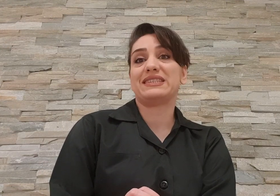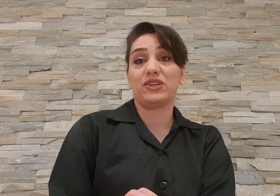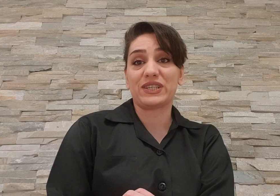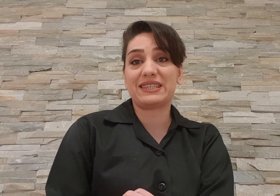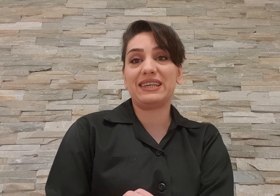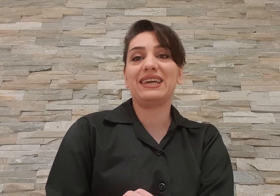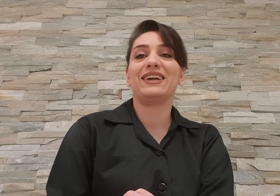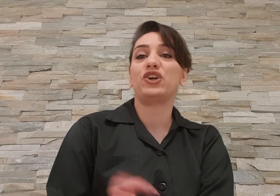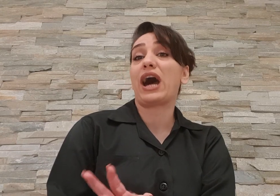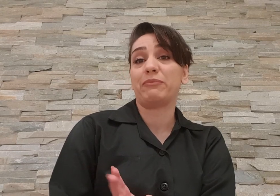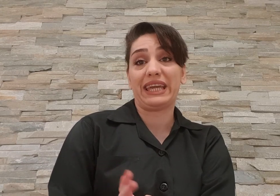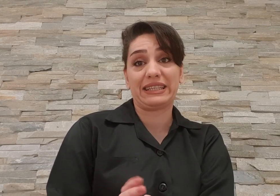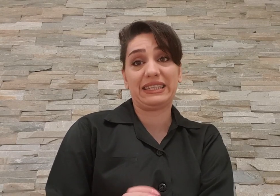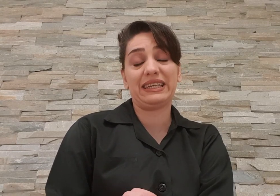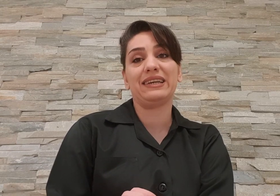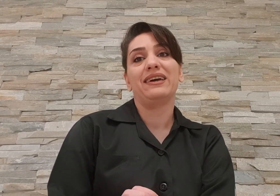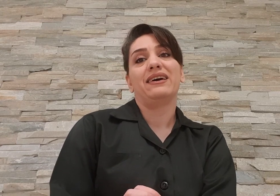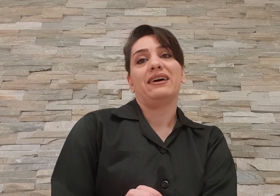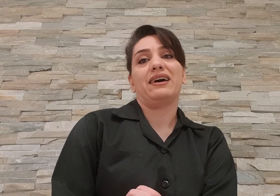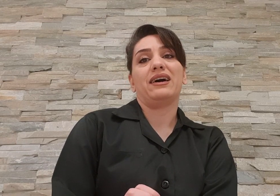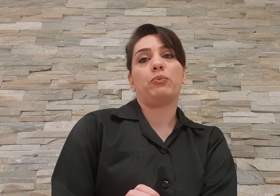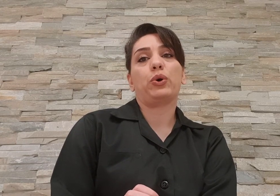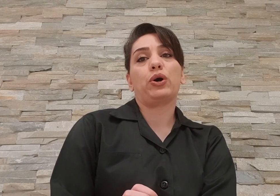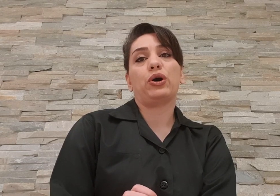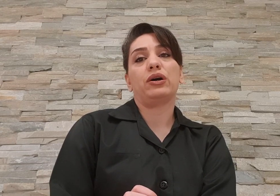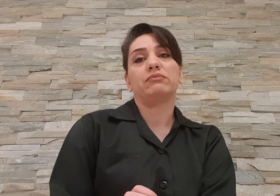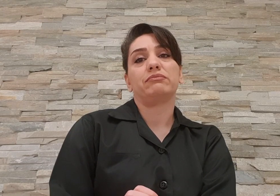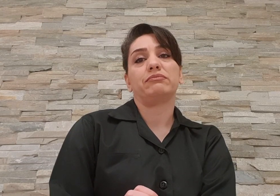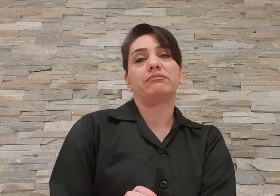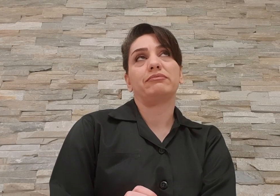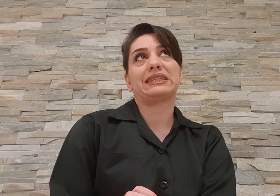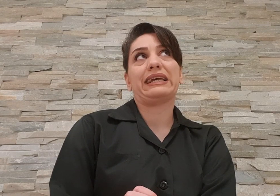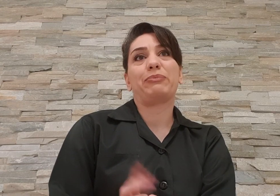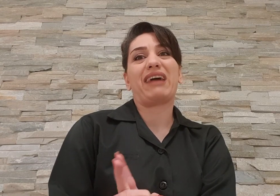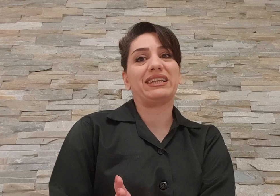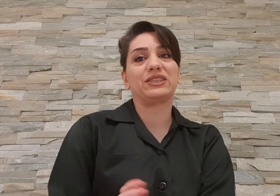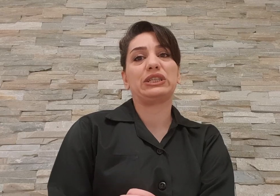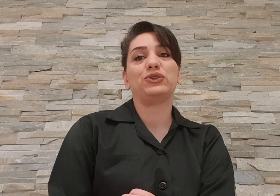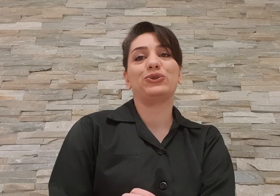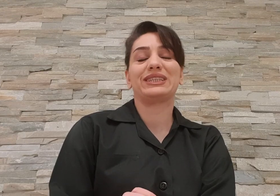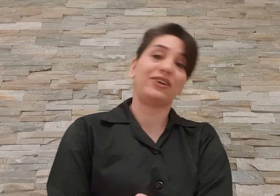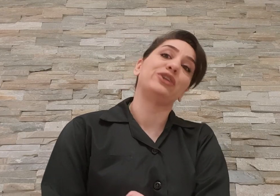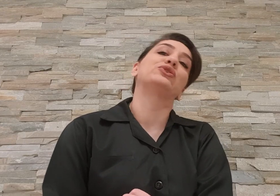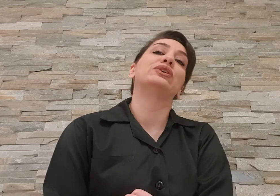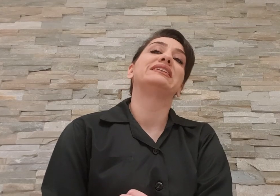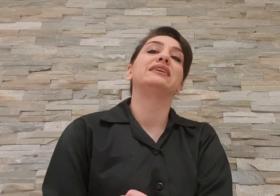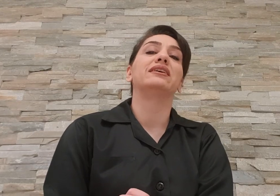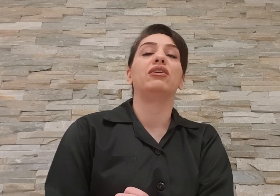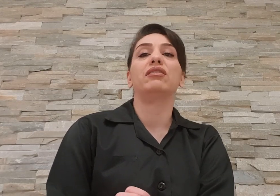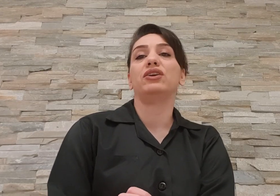سیاسی یا امنیتی با مثلا پروند سازی و سناریو سازی حالا